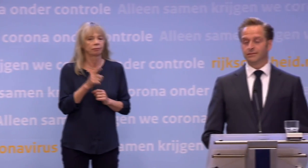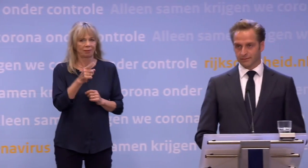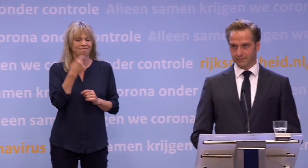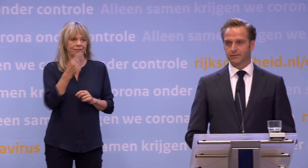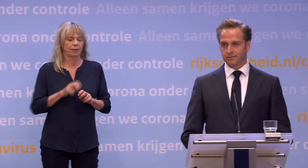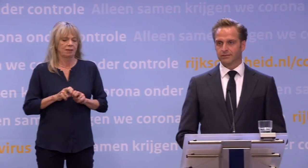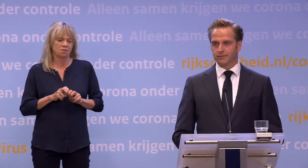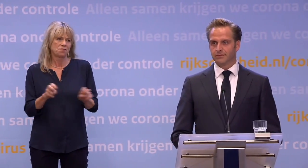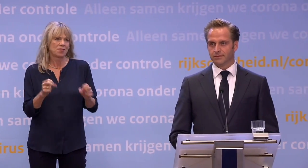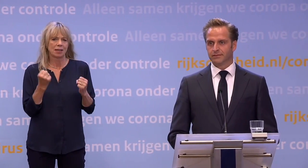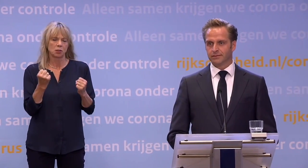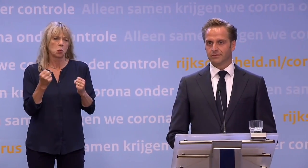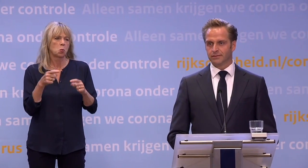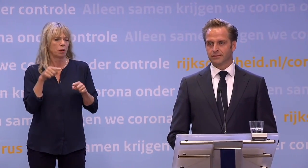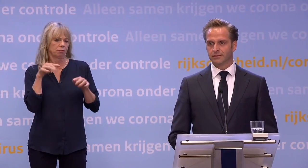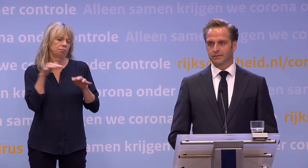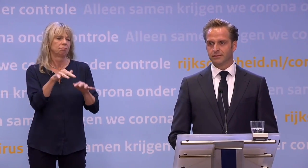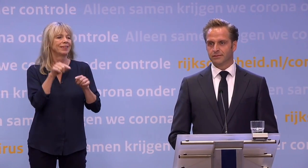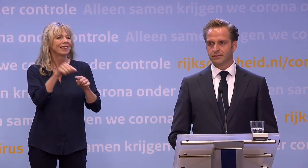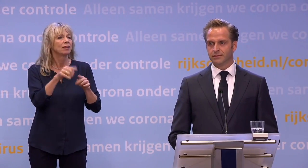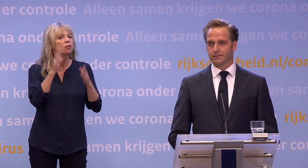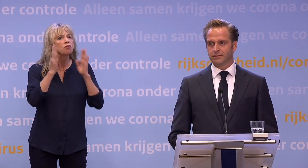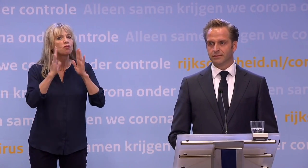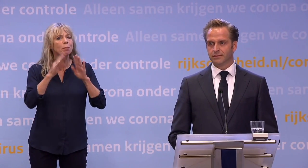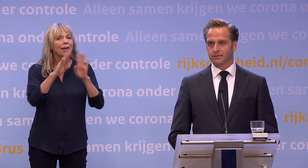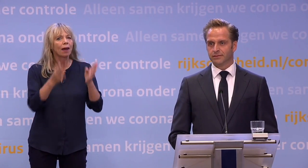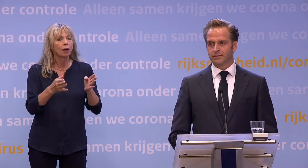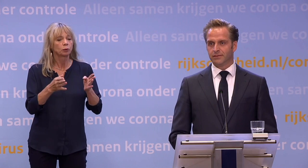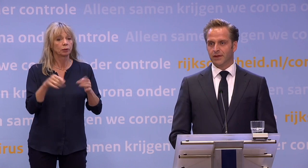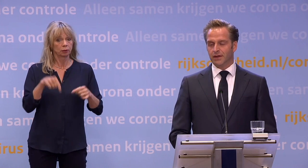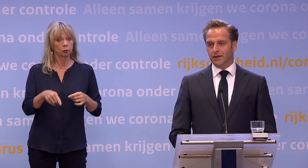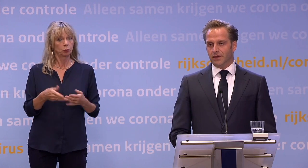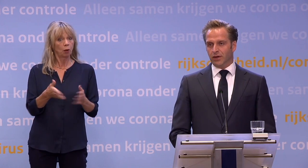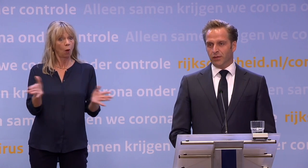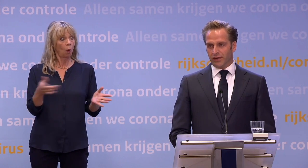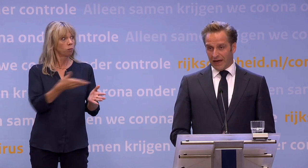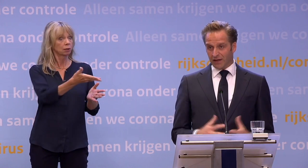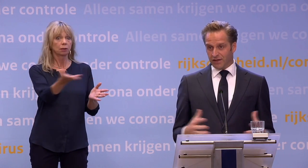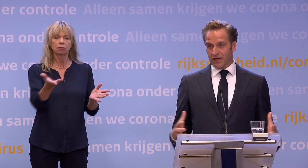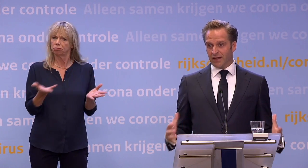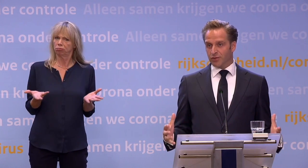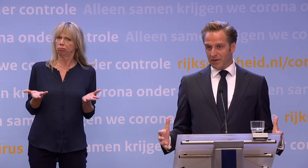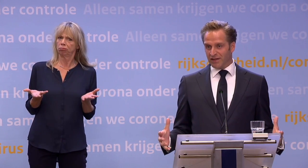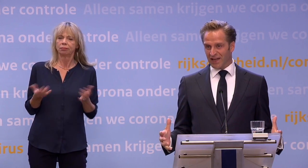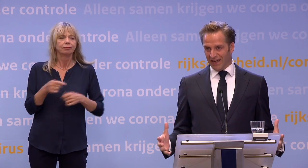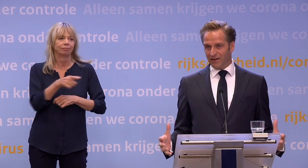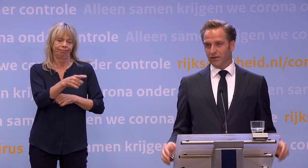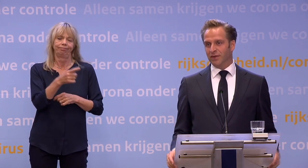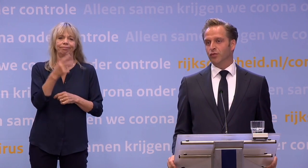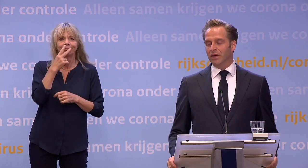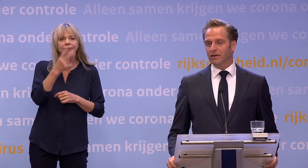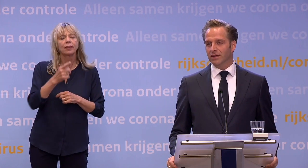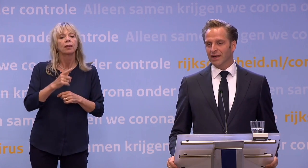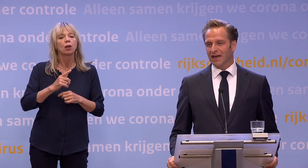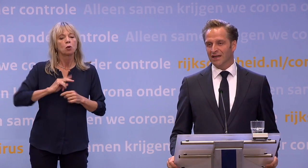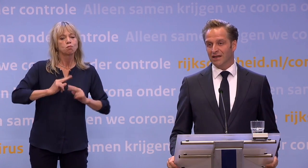hard om zich heen geslagen in de verpleeghuizen. Waarom kunnen die nu helemaal open? Omdat eigenlijk, als je kijkt naar de besmettingsgraad